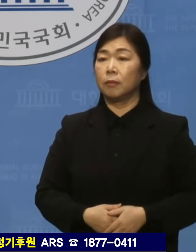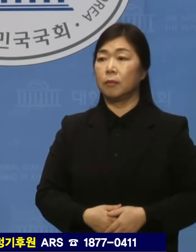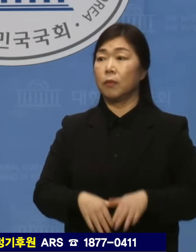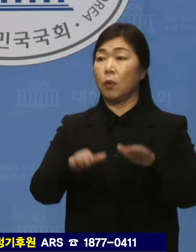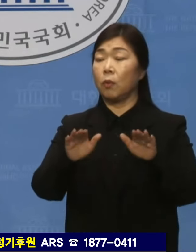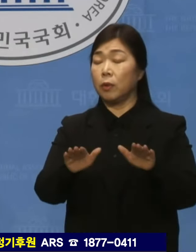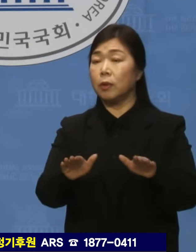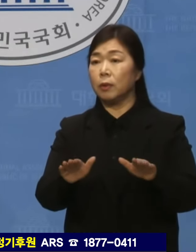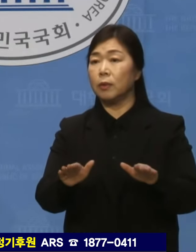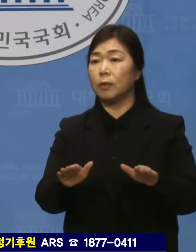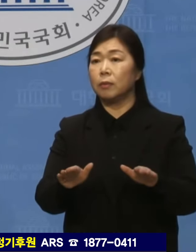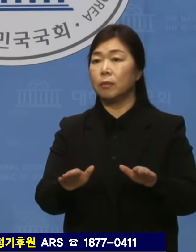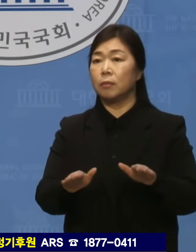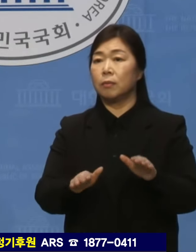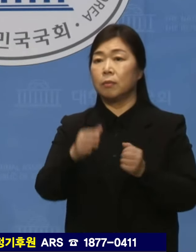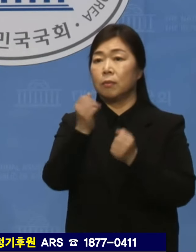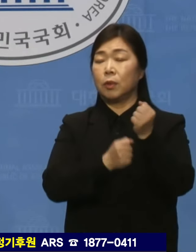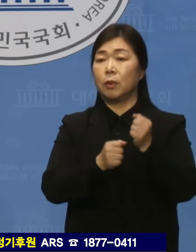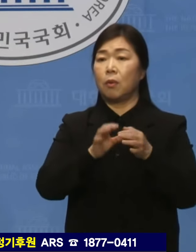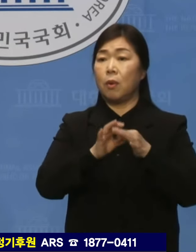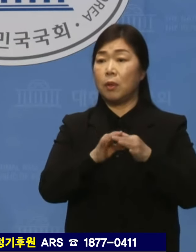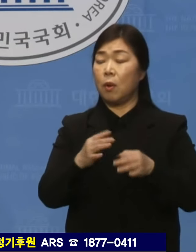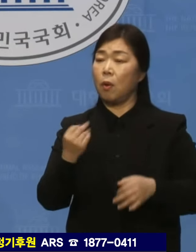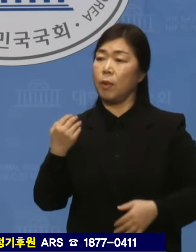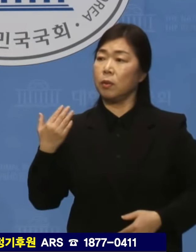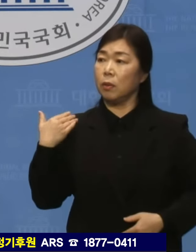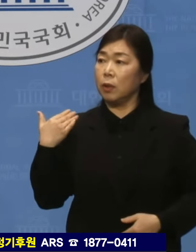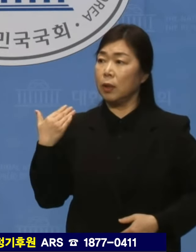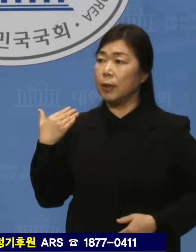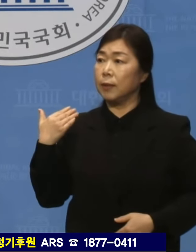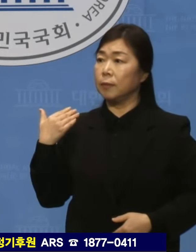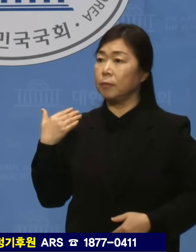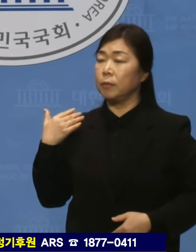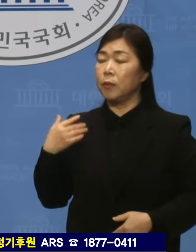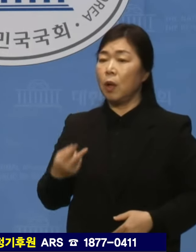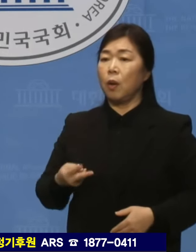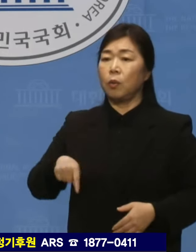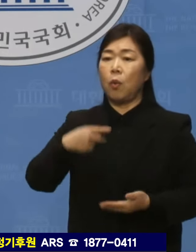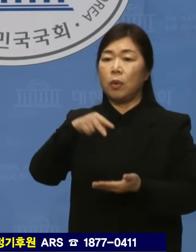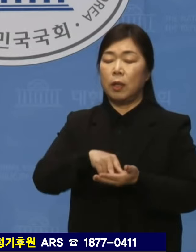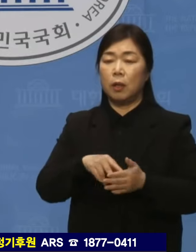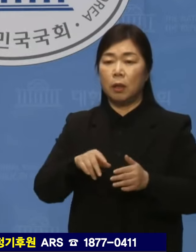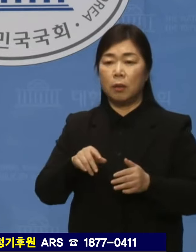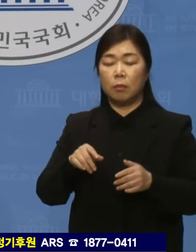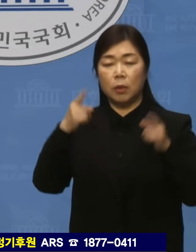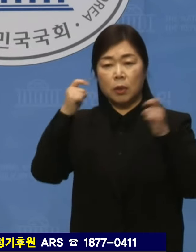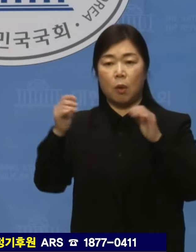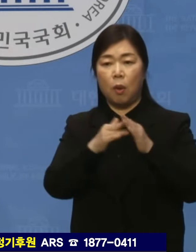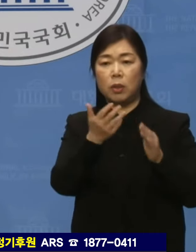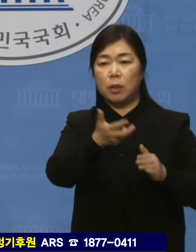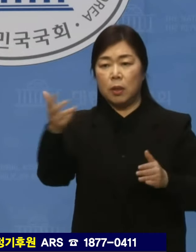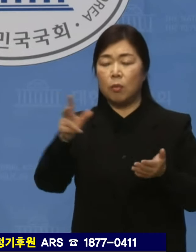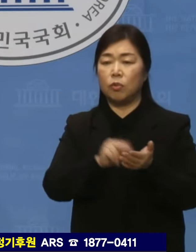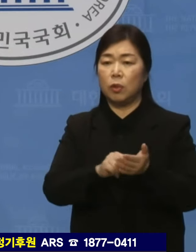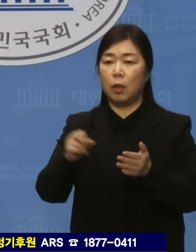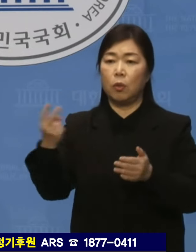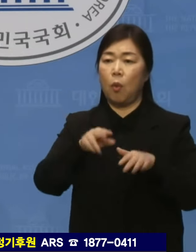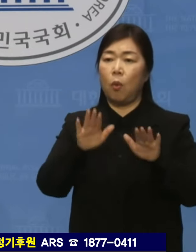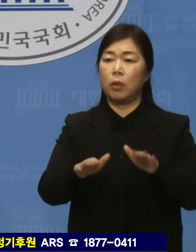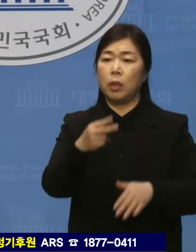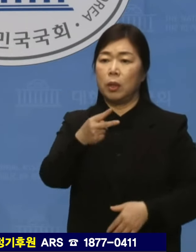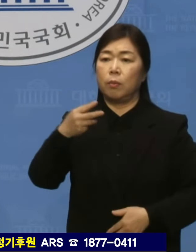오늘 브리핑 관련해서 얼마 전에 독립기념관 2.4 문제 그리고 오늘 228